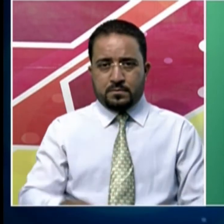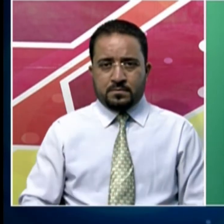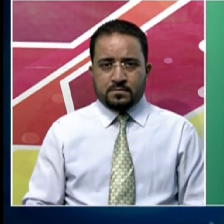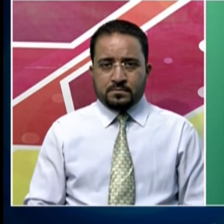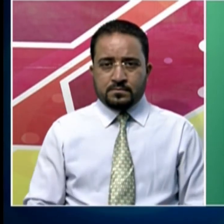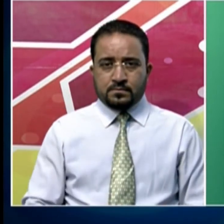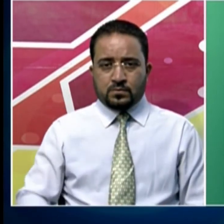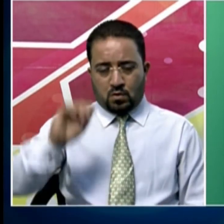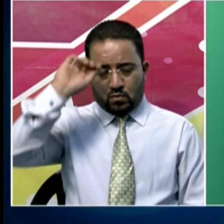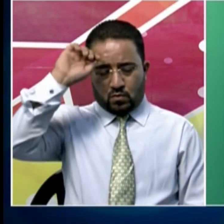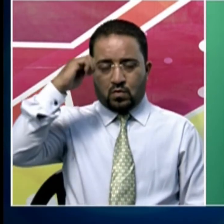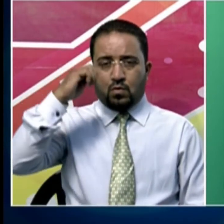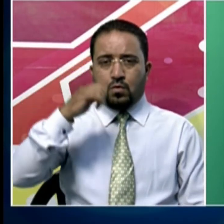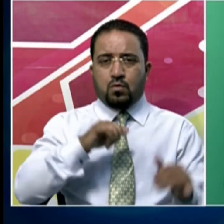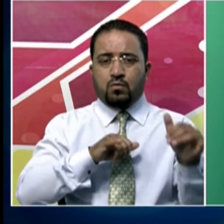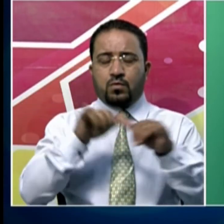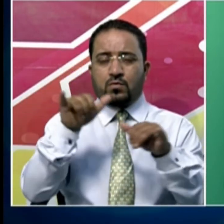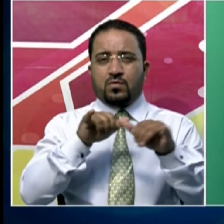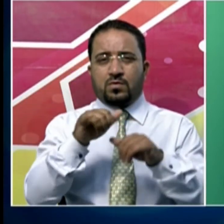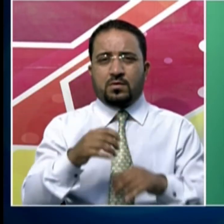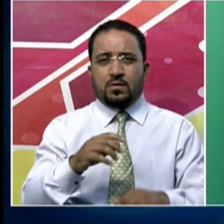بیرونی ملکوں میں درماندہ